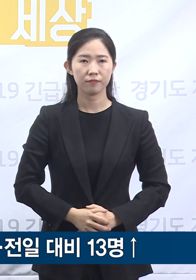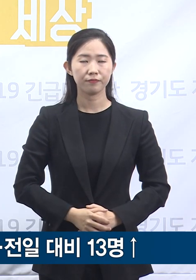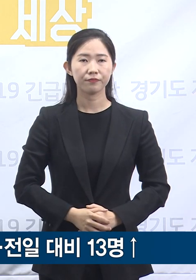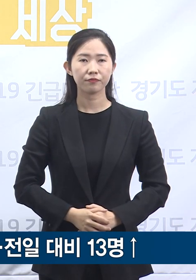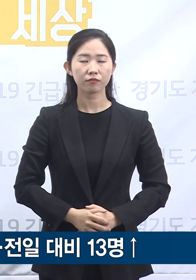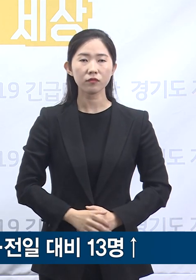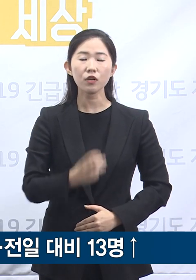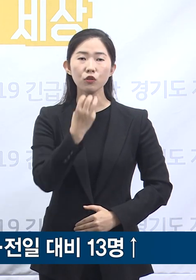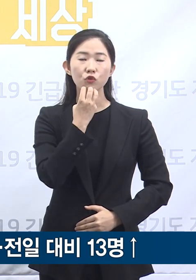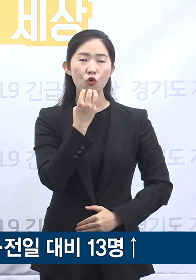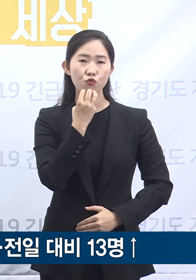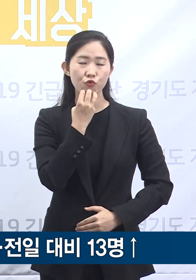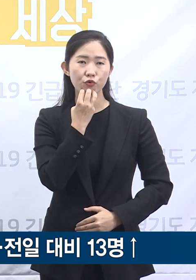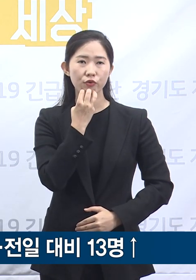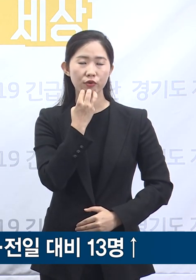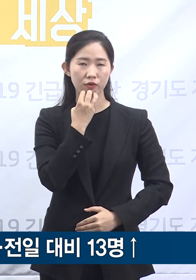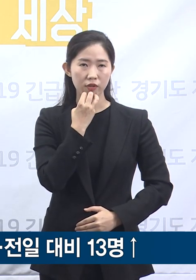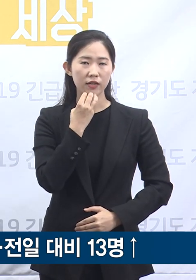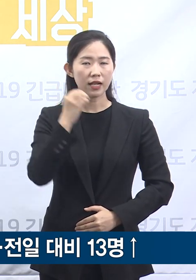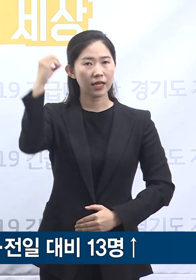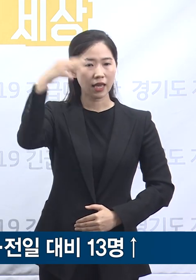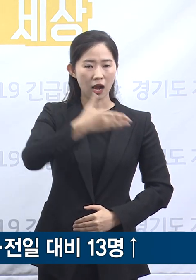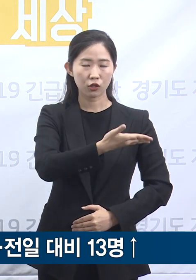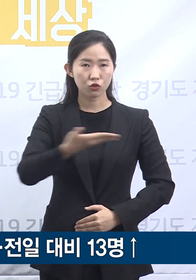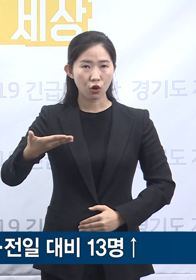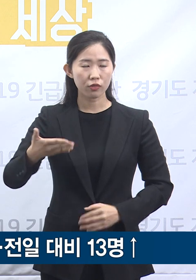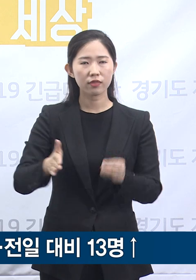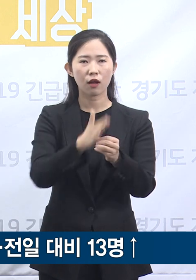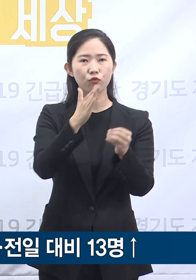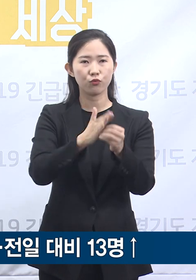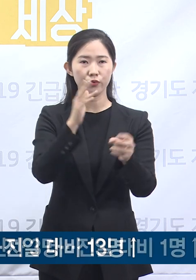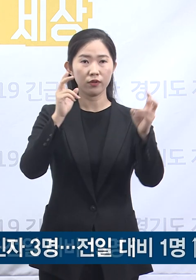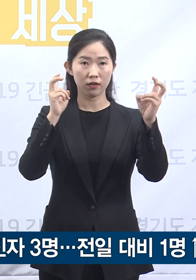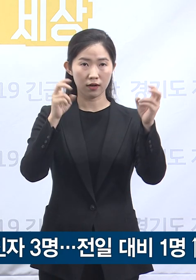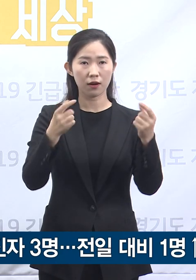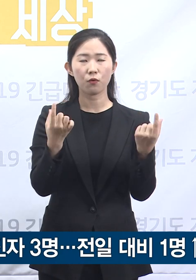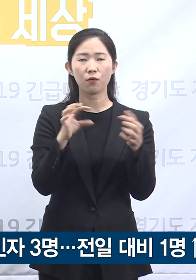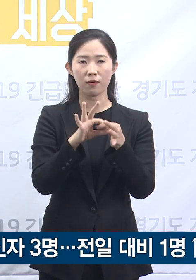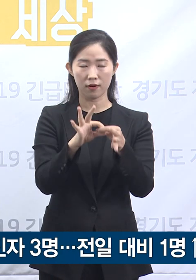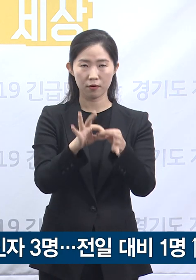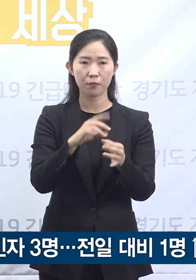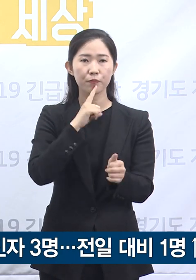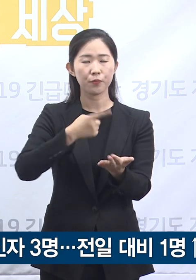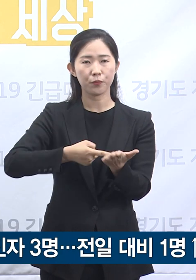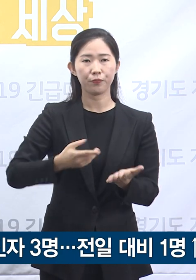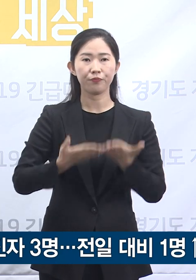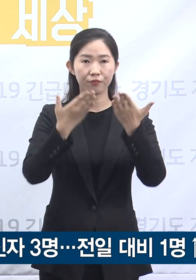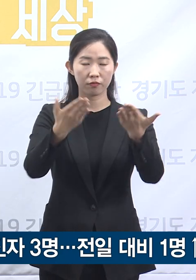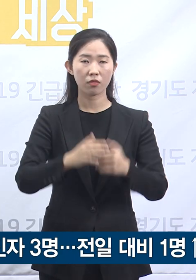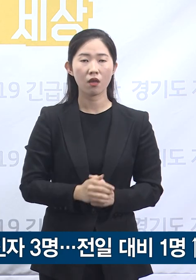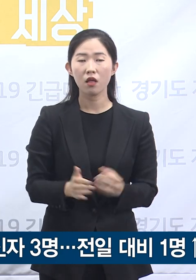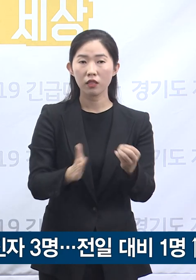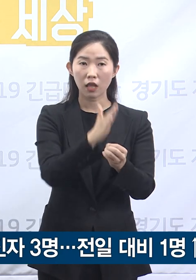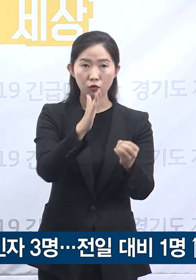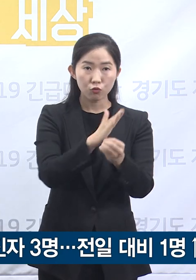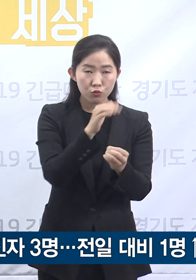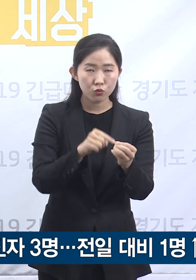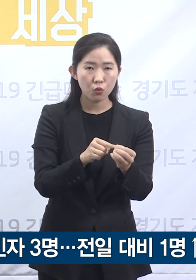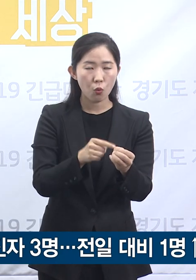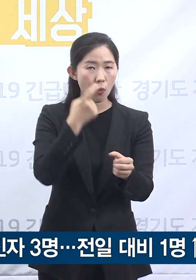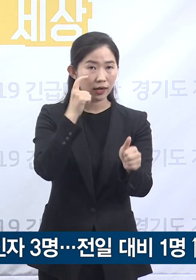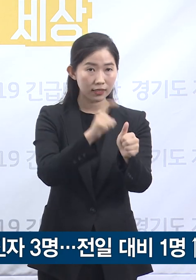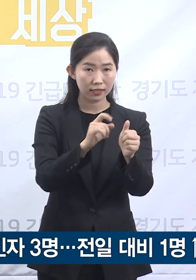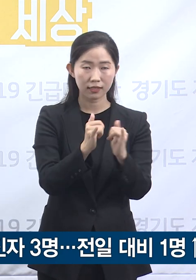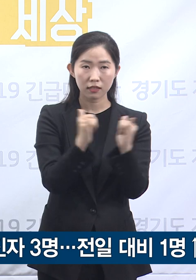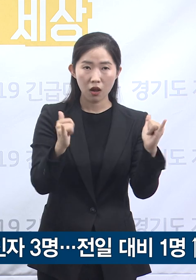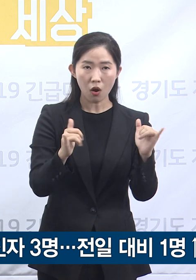다음은 서울 양천구 목동 탁구클럽 관련 도내 확진 상황입니다. 해당 탁구클럽 관련한 동네 확진자는 오늘